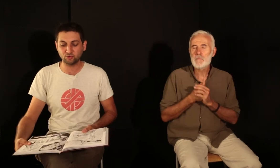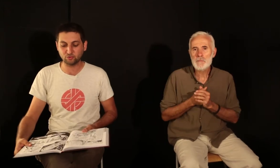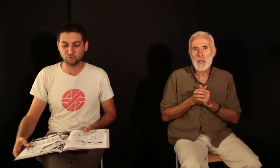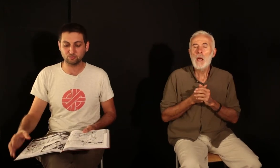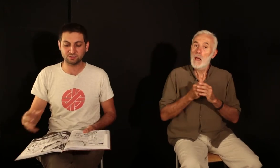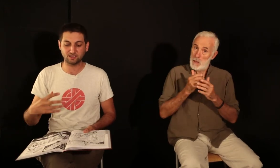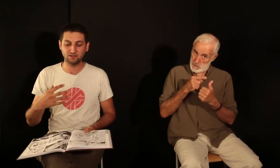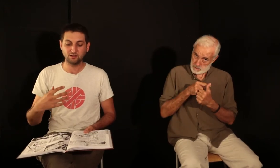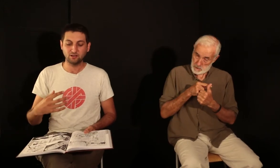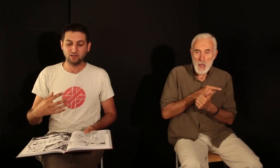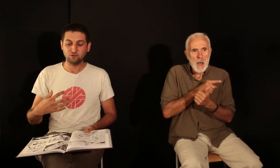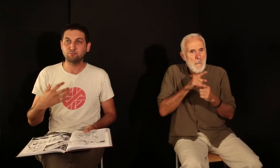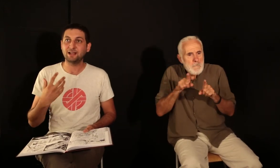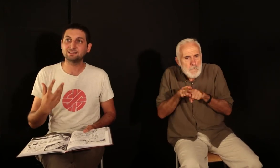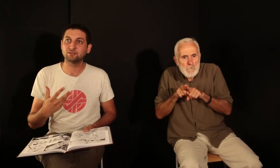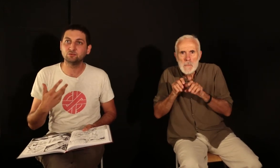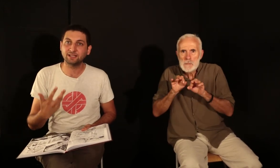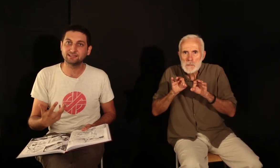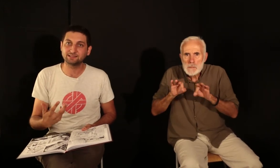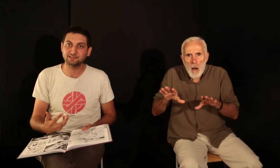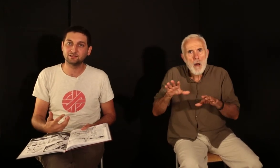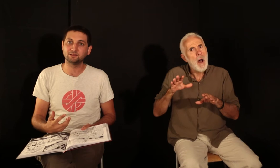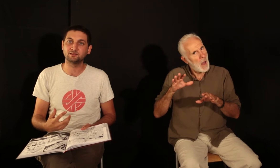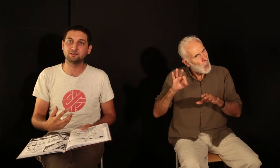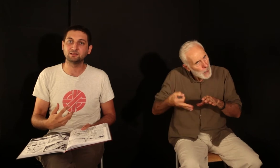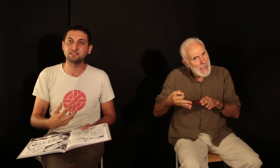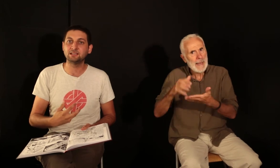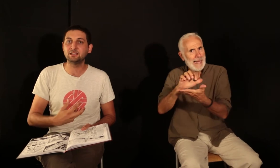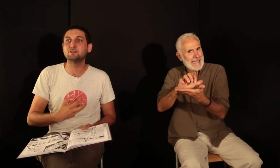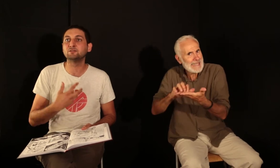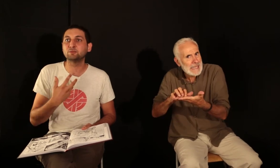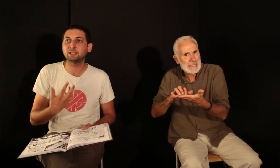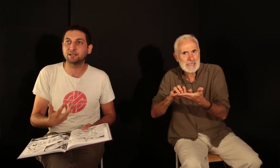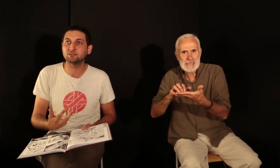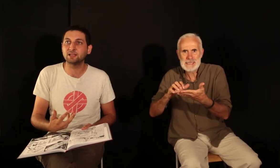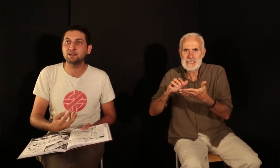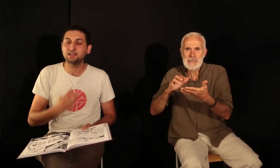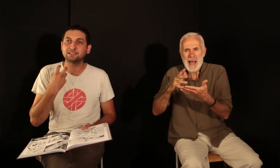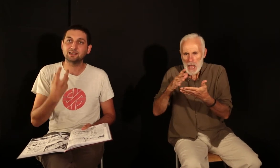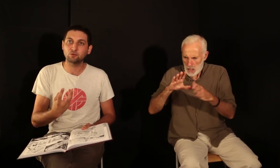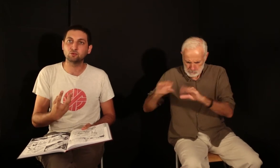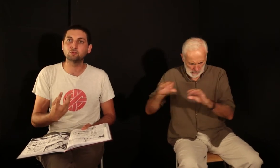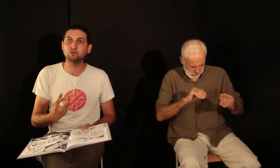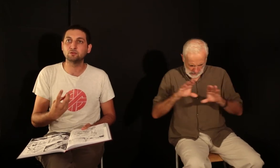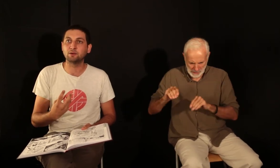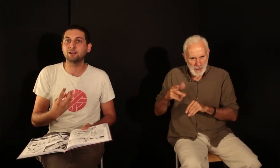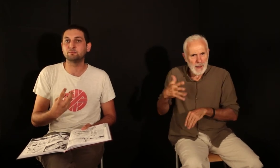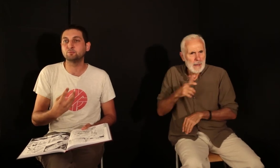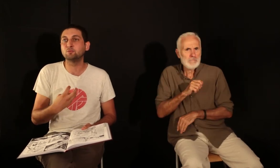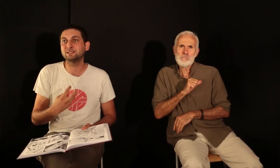une place du texte qui est vraiment très personnelle. Et c'est là qu'on retrouve, pour moi,